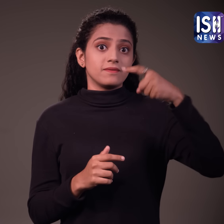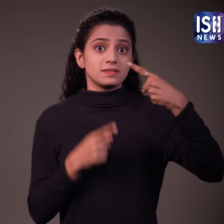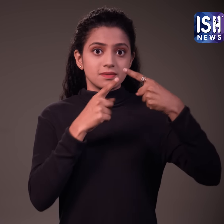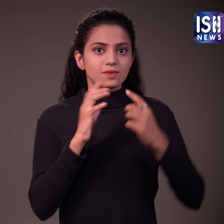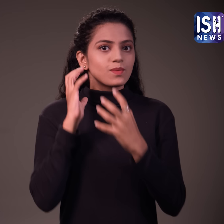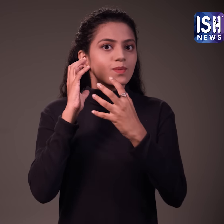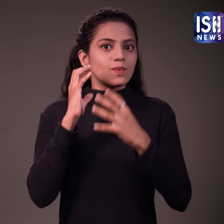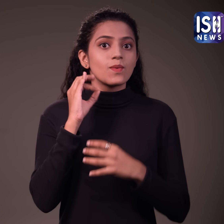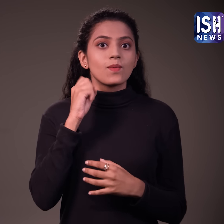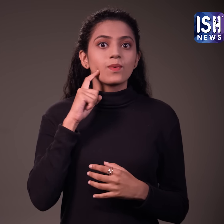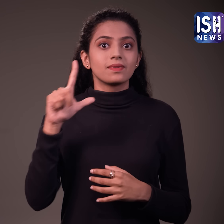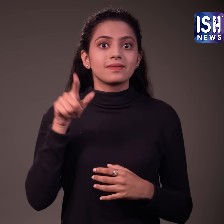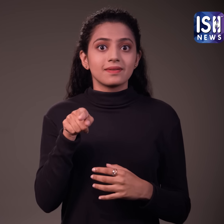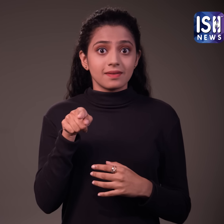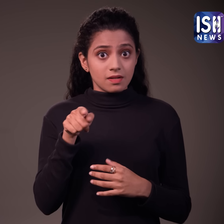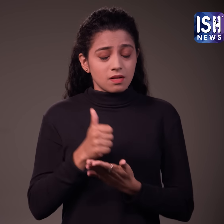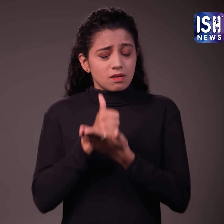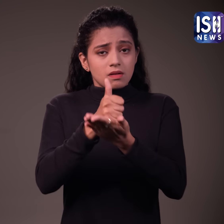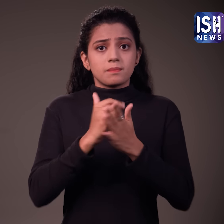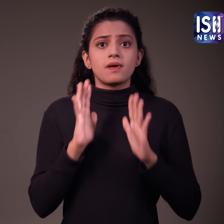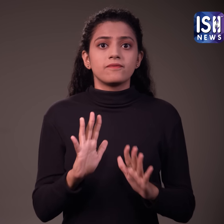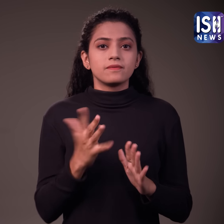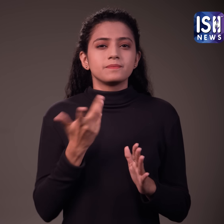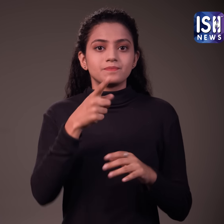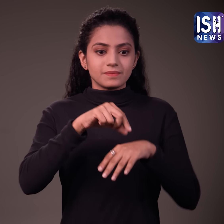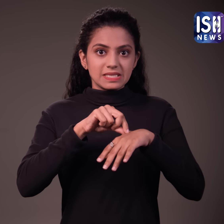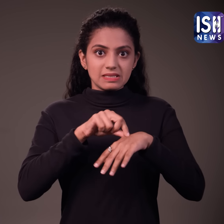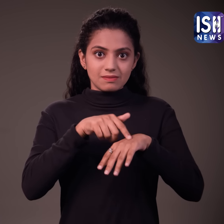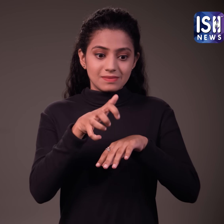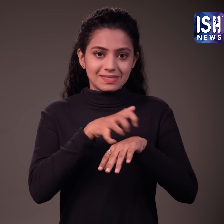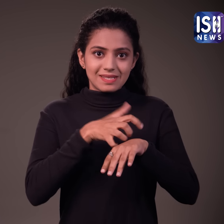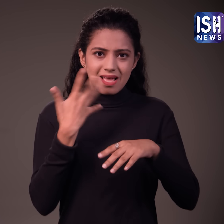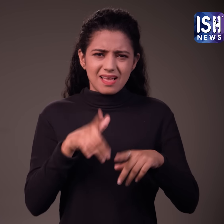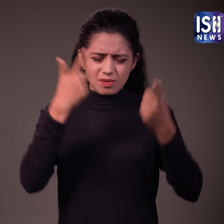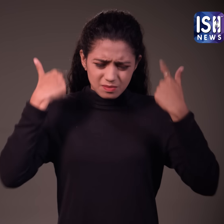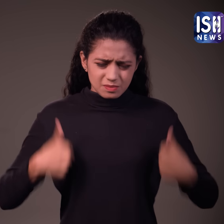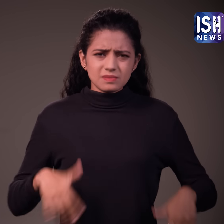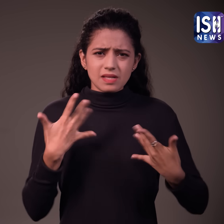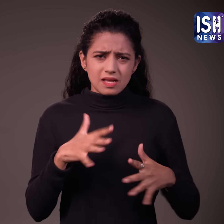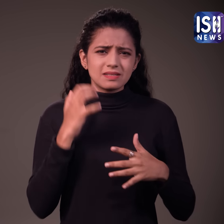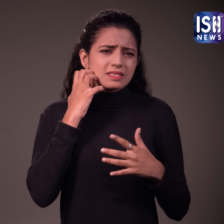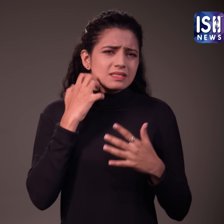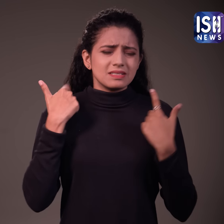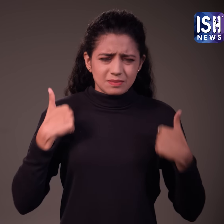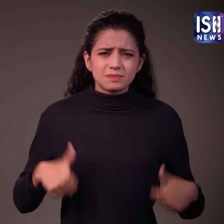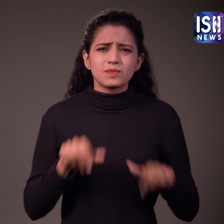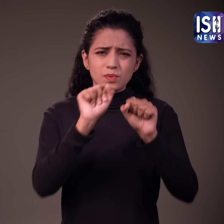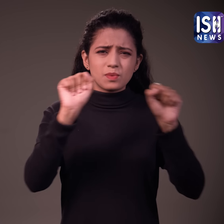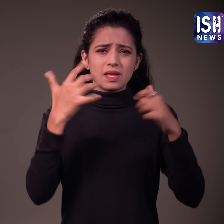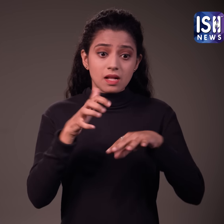नारियल का तेल नारियल के तेल में मजबूत अंटिसेप्टिक गुण होते है जो प्रभावी रूप